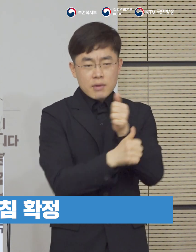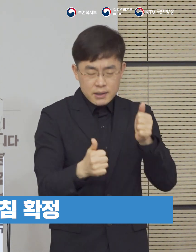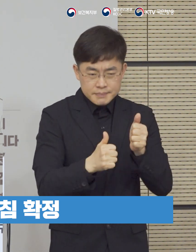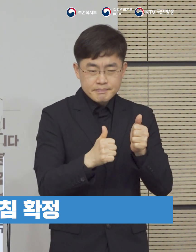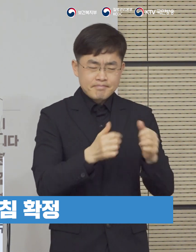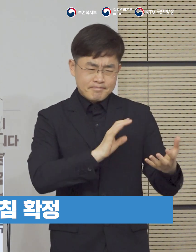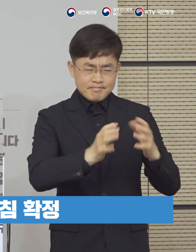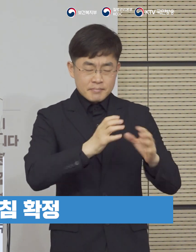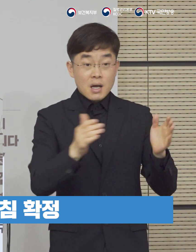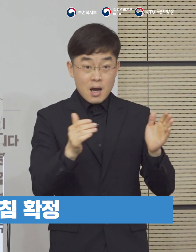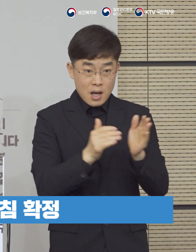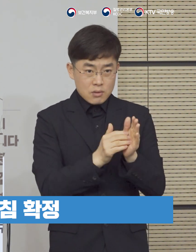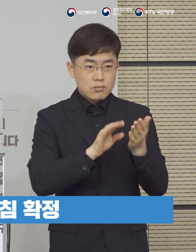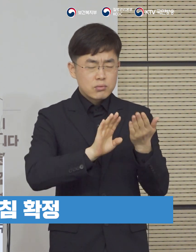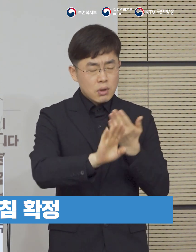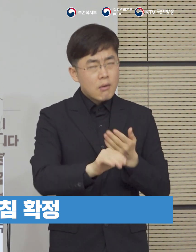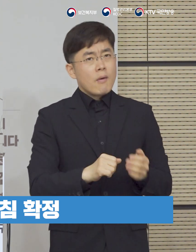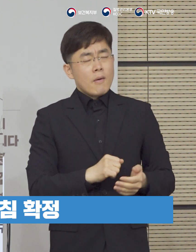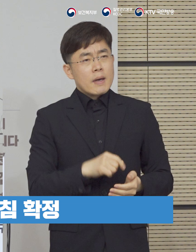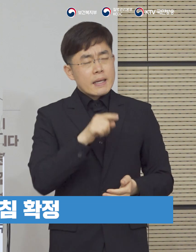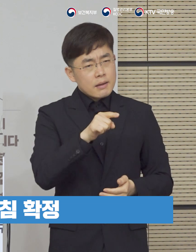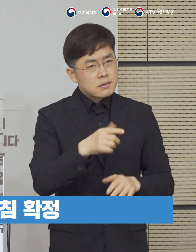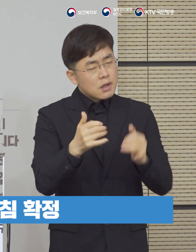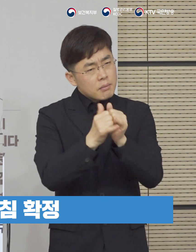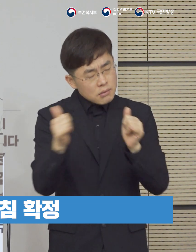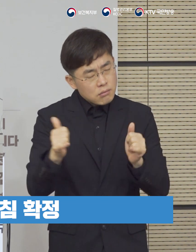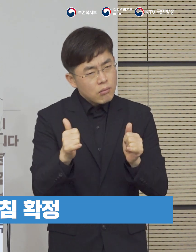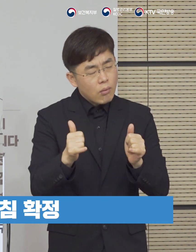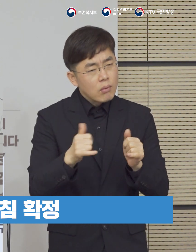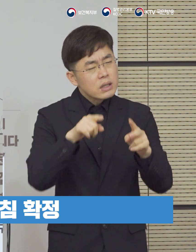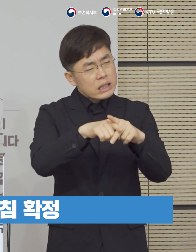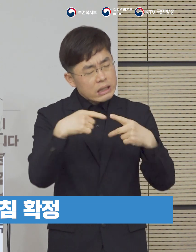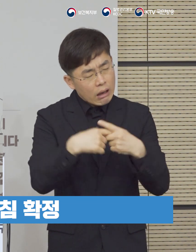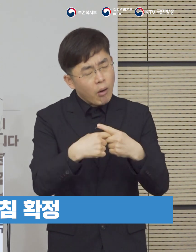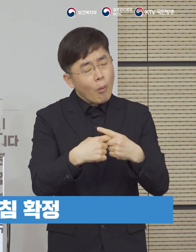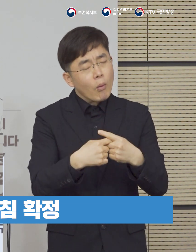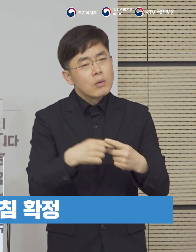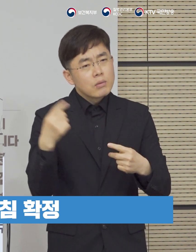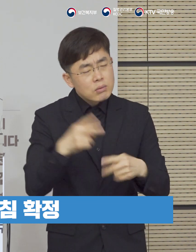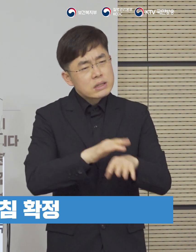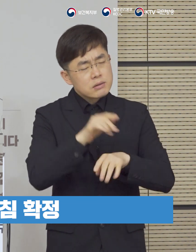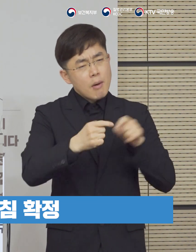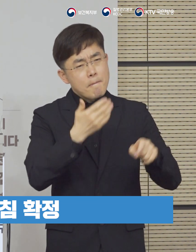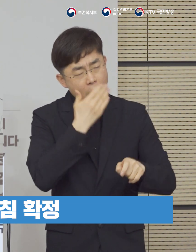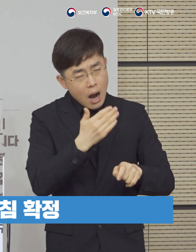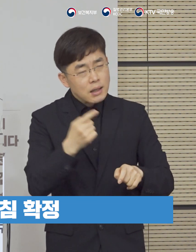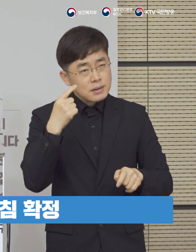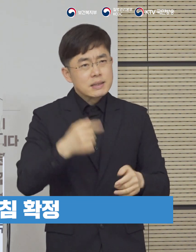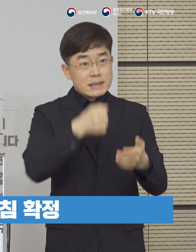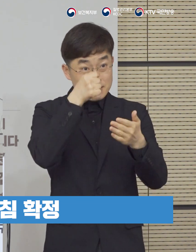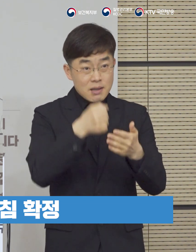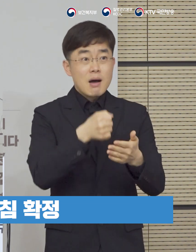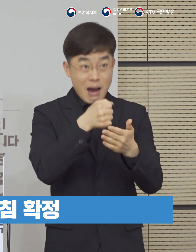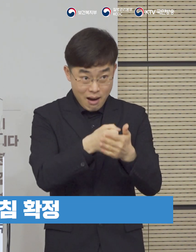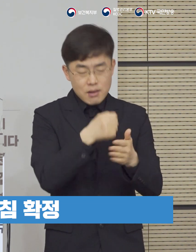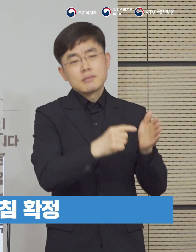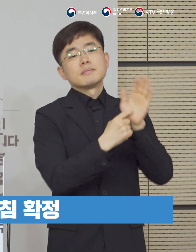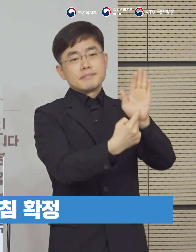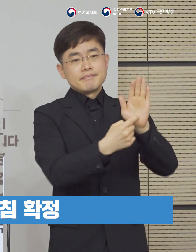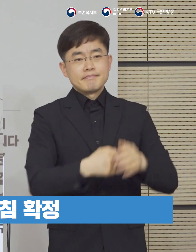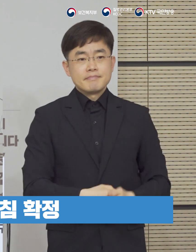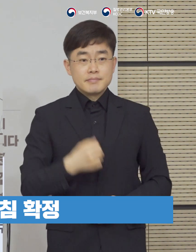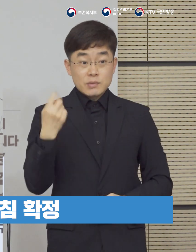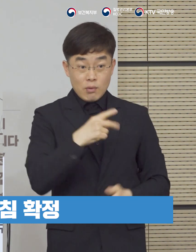거쳐 우리 사회가 합의하고 수용 가능한 수준에서 확정할 계획입니다. 지침